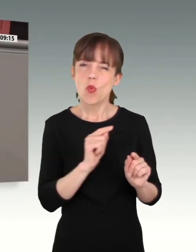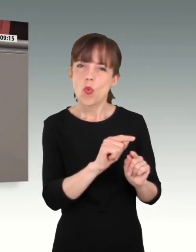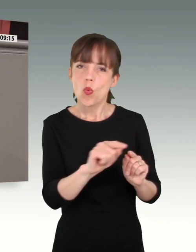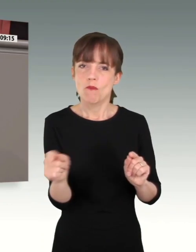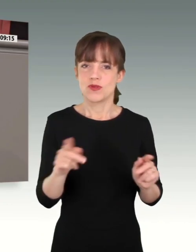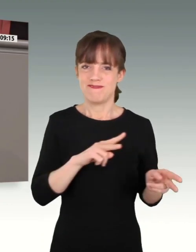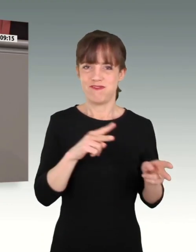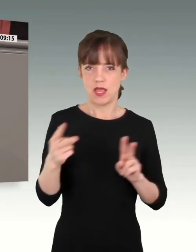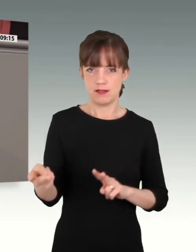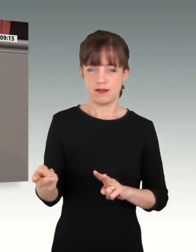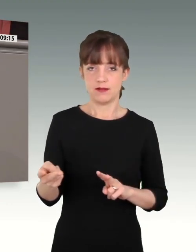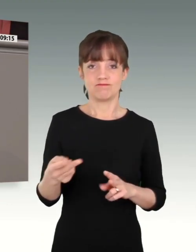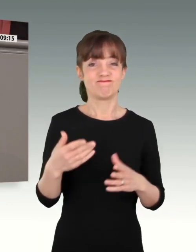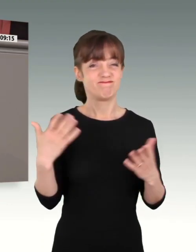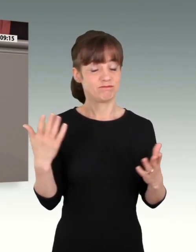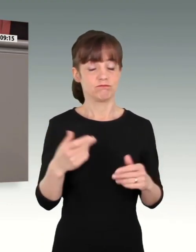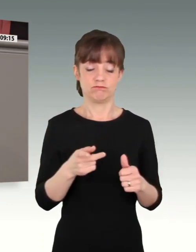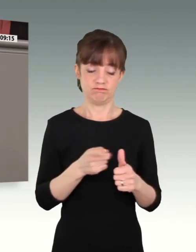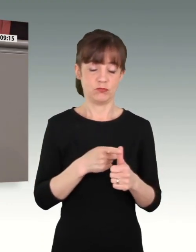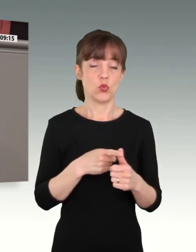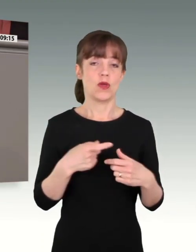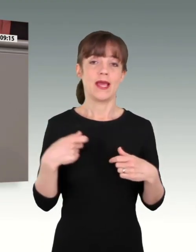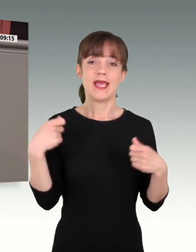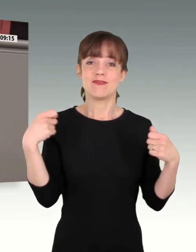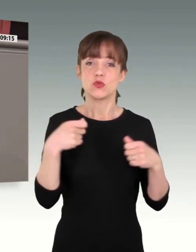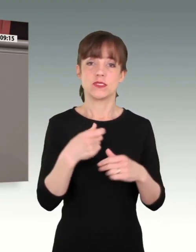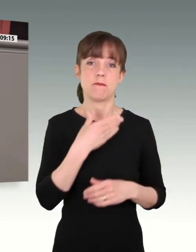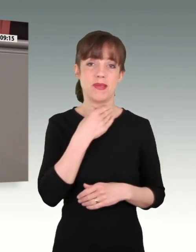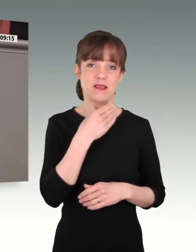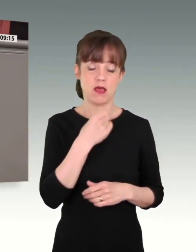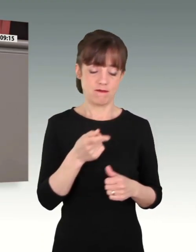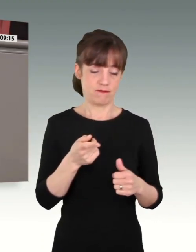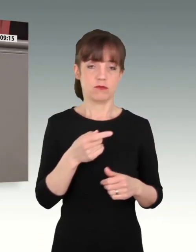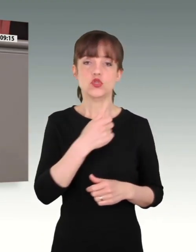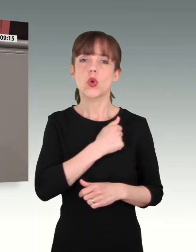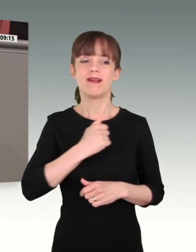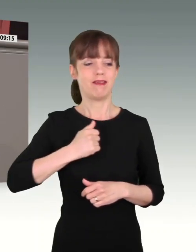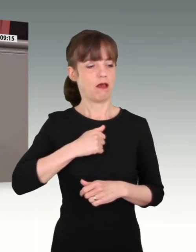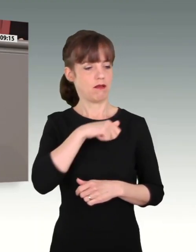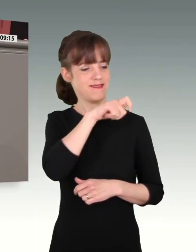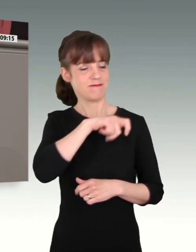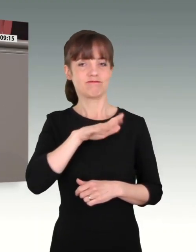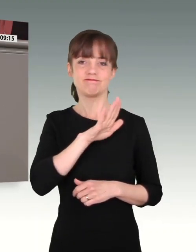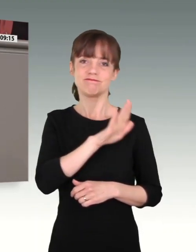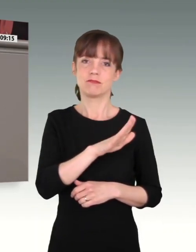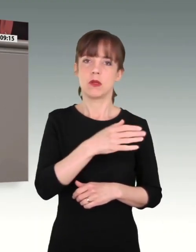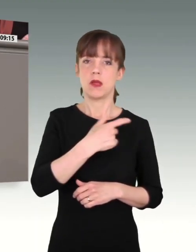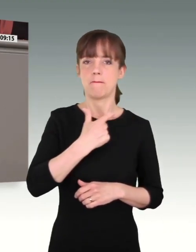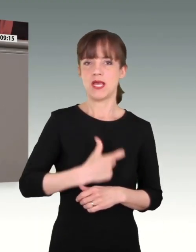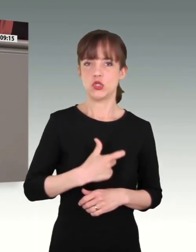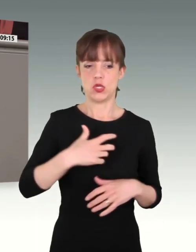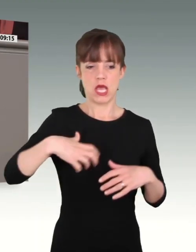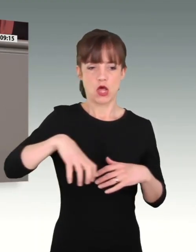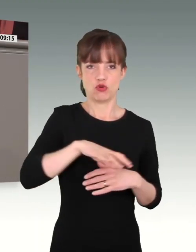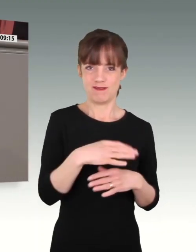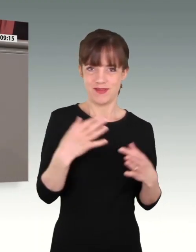besteht ein massiver Investitionsbedarf von der persönlichen Ausstattung über Großgerät bis hin zur Infrastruktur.